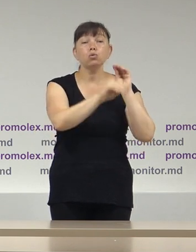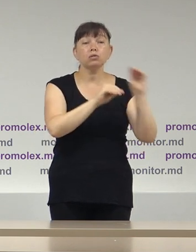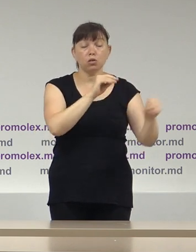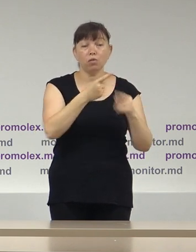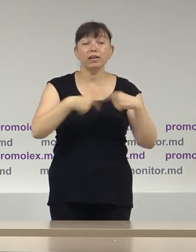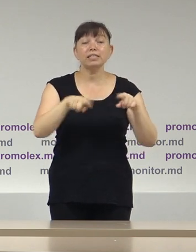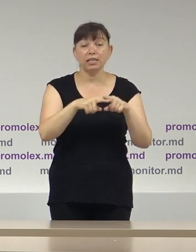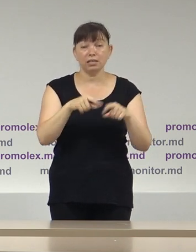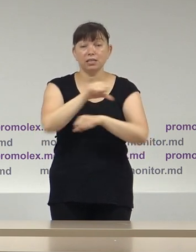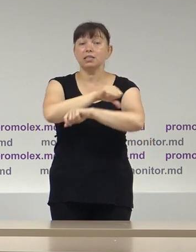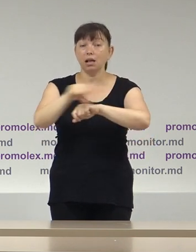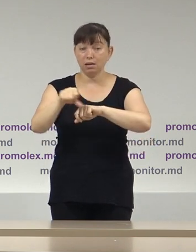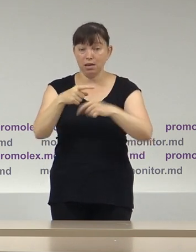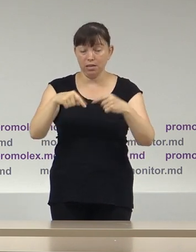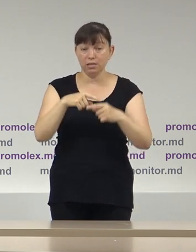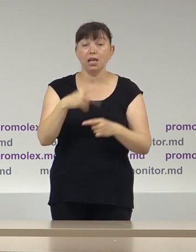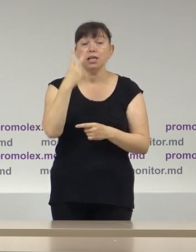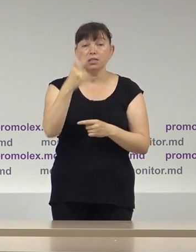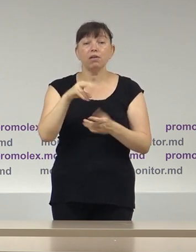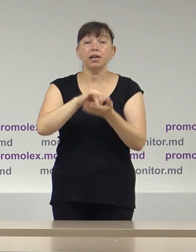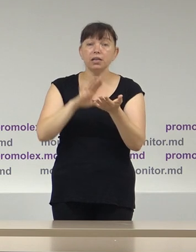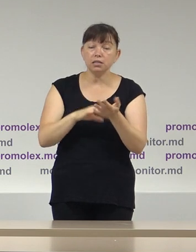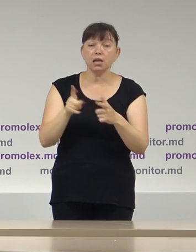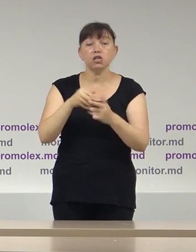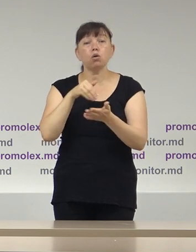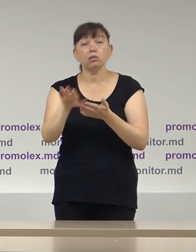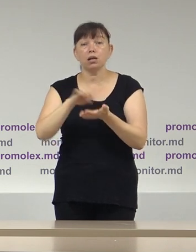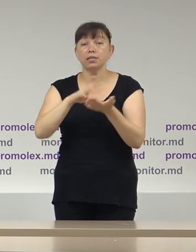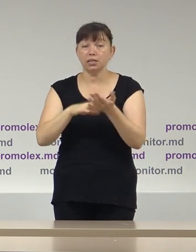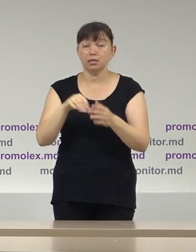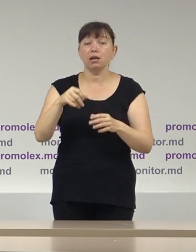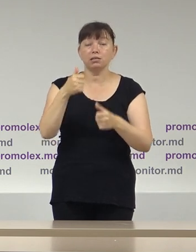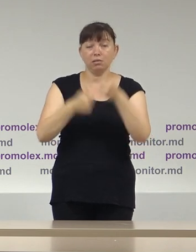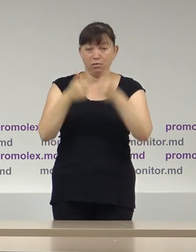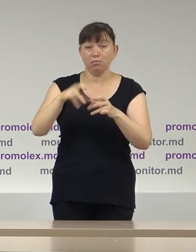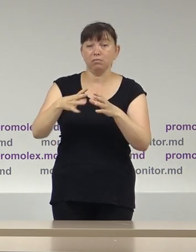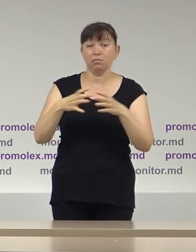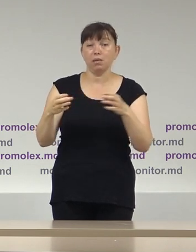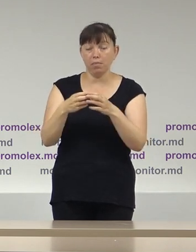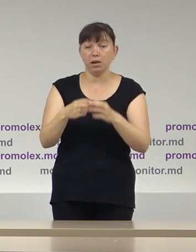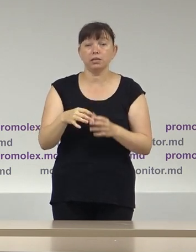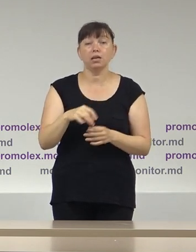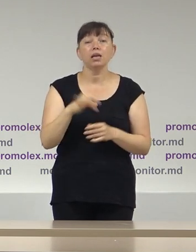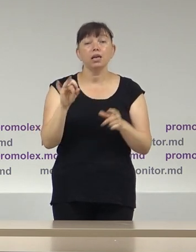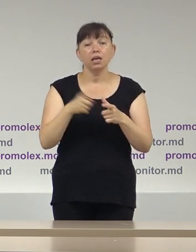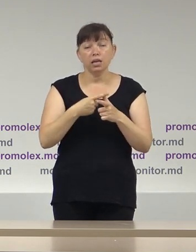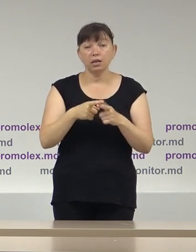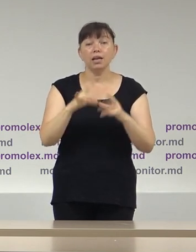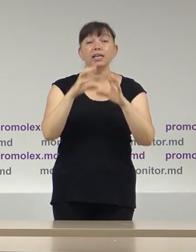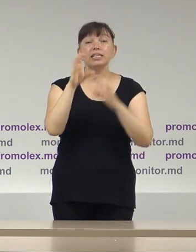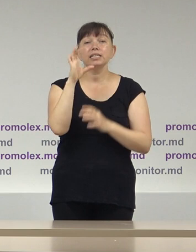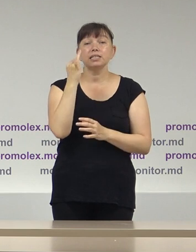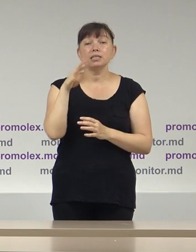votare peste cotare, două la înregistrare sau neregistrare concurenților electorali și una privindă înregistrare simbolului electoral.